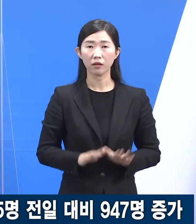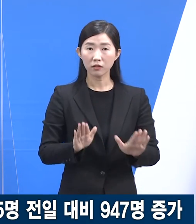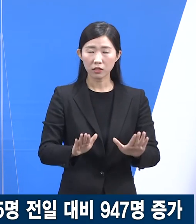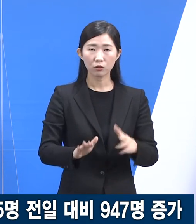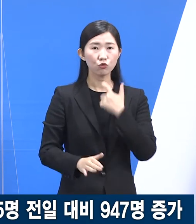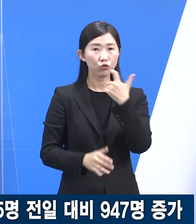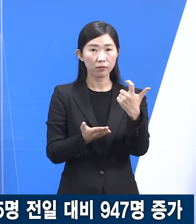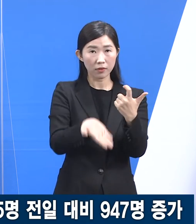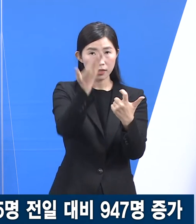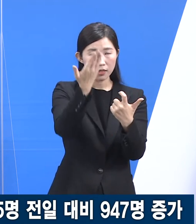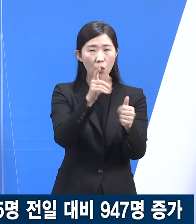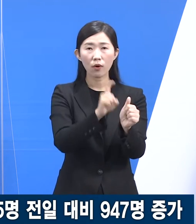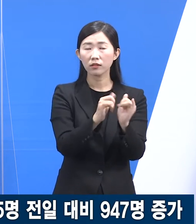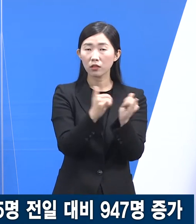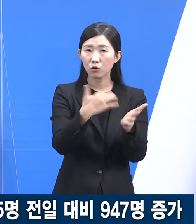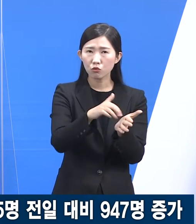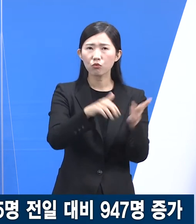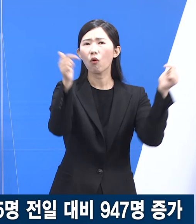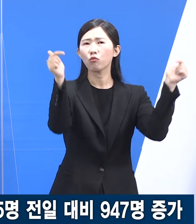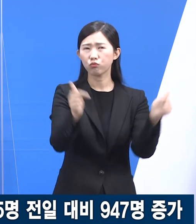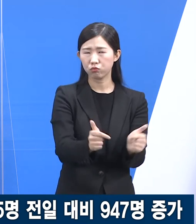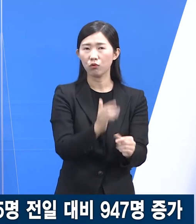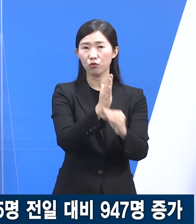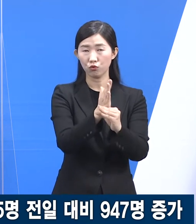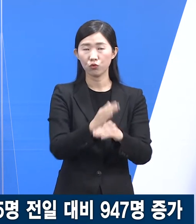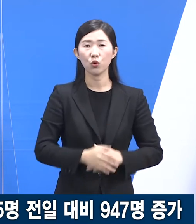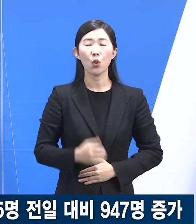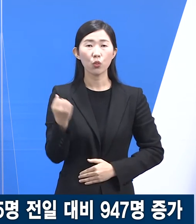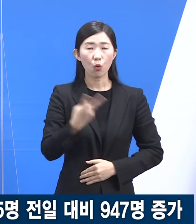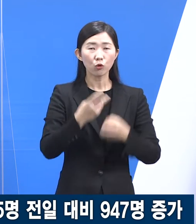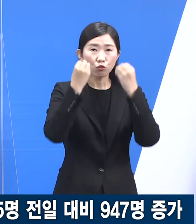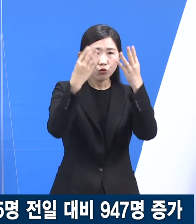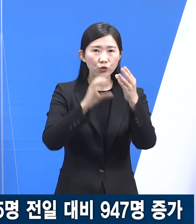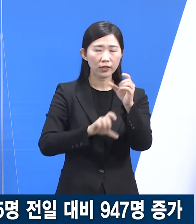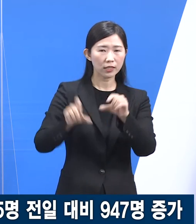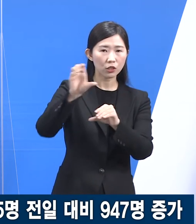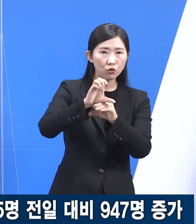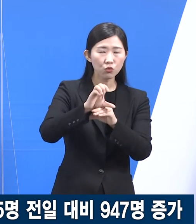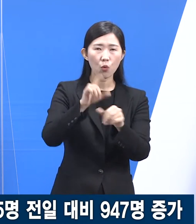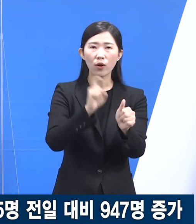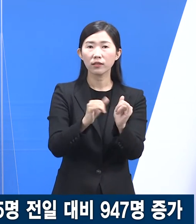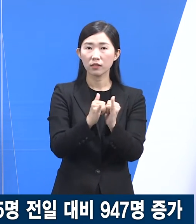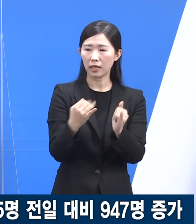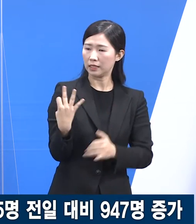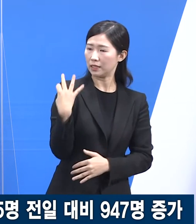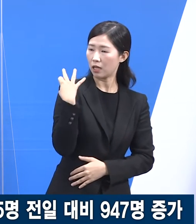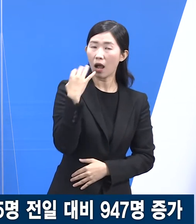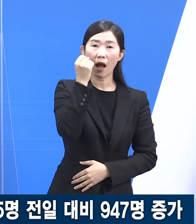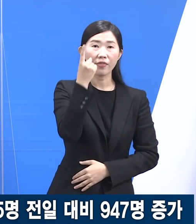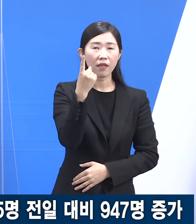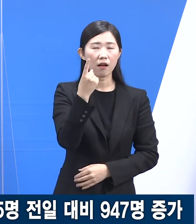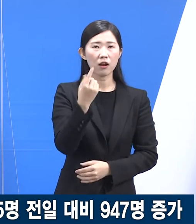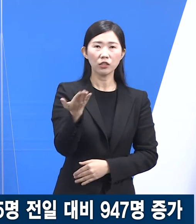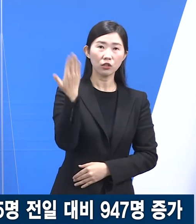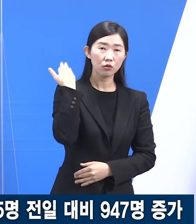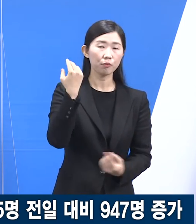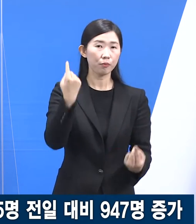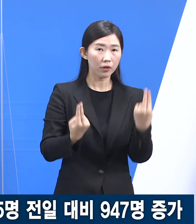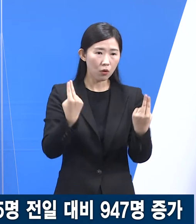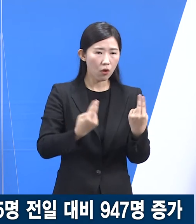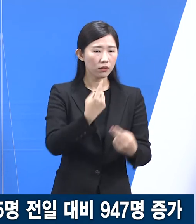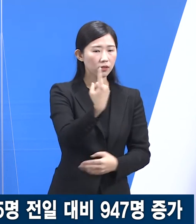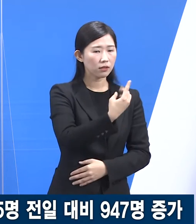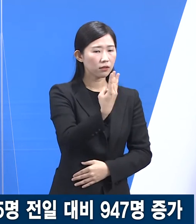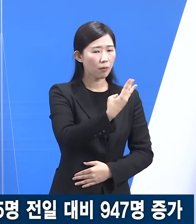60세 이상 확진자는 감소세에 있으며 특히 주간 신규 확진자는 4주 전과 비교했을 때 3,021명에서 1